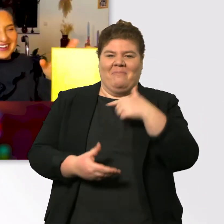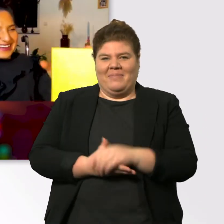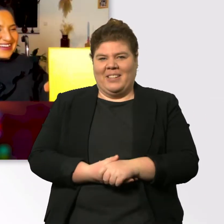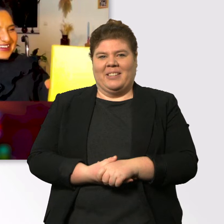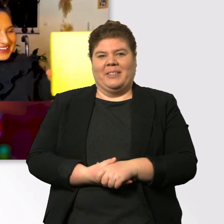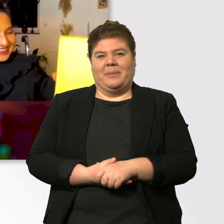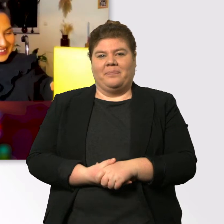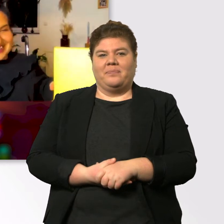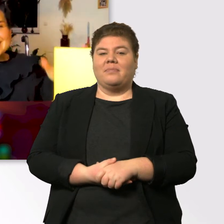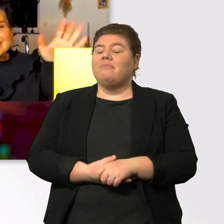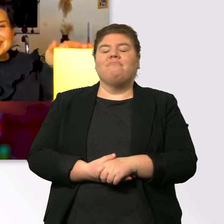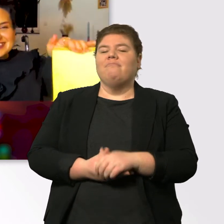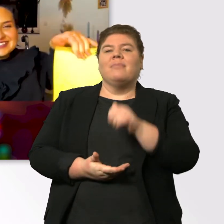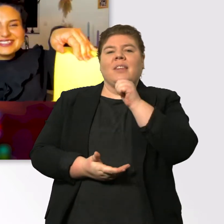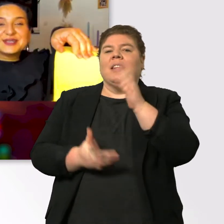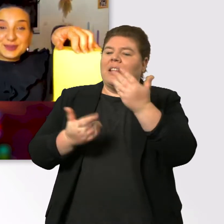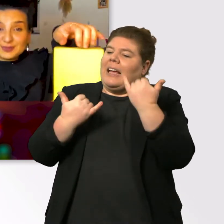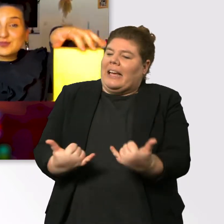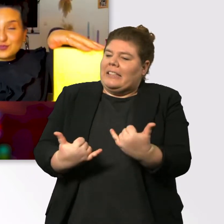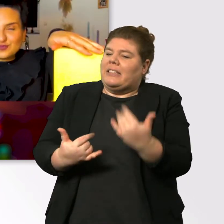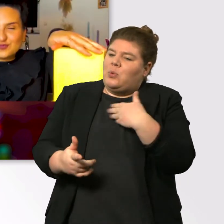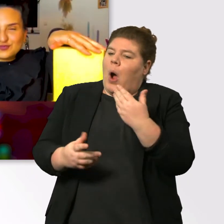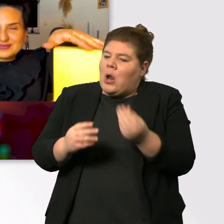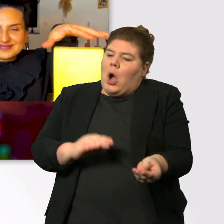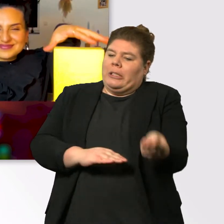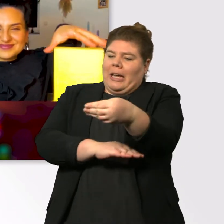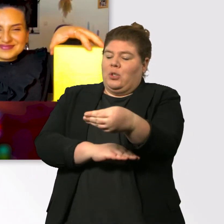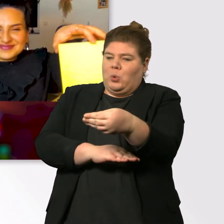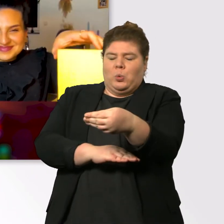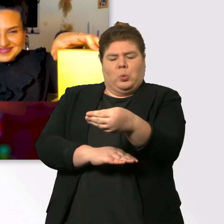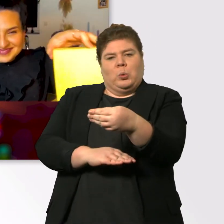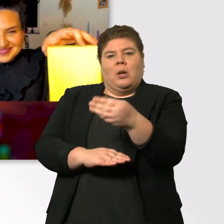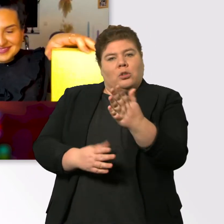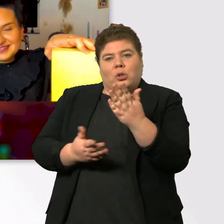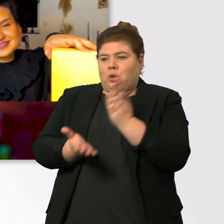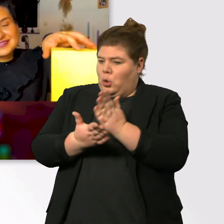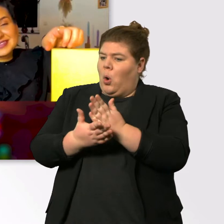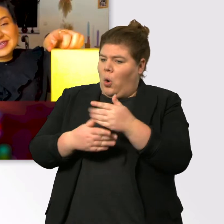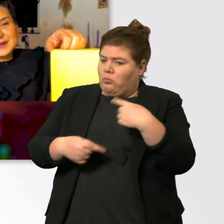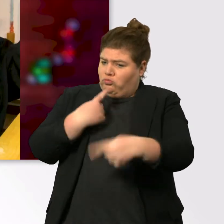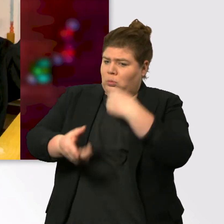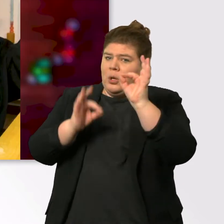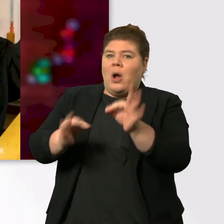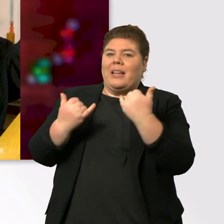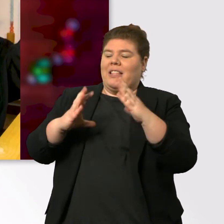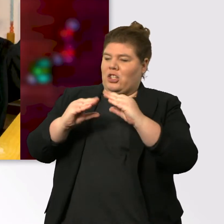Nein, Kübra, das ist nur ein Upgrade. Also, das ist wirklich, du bist schon super unterwegs und mit diesem Schwamm bist du die Königin. Alles klar.